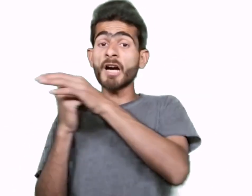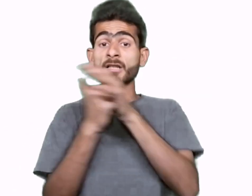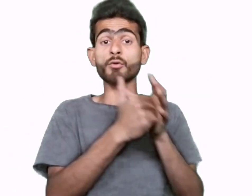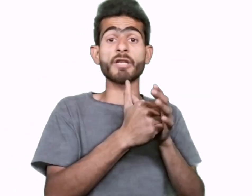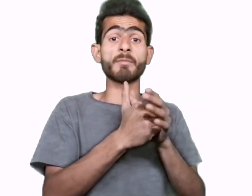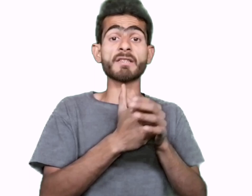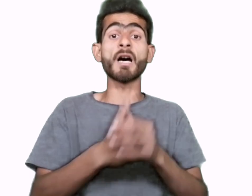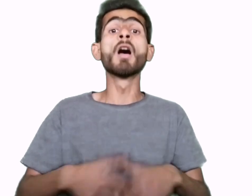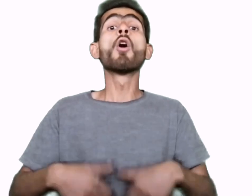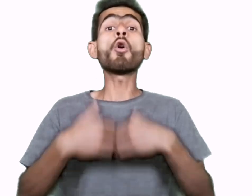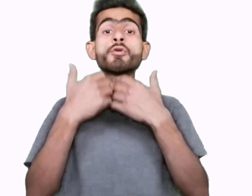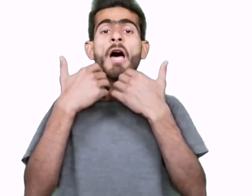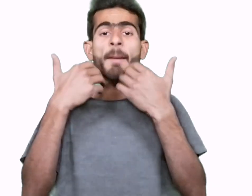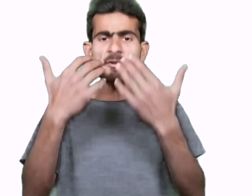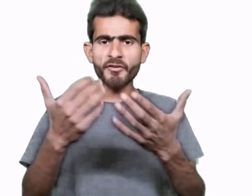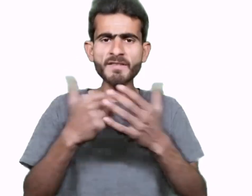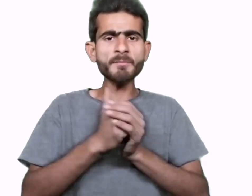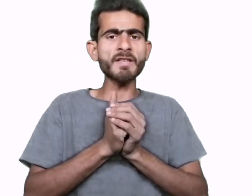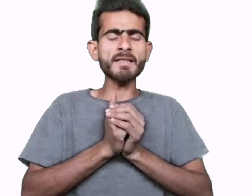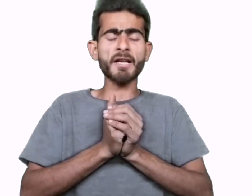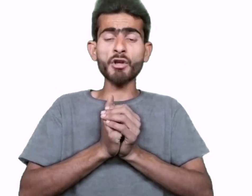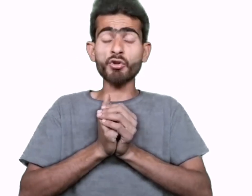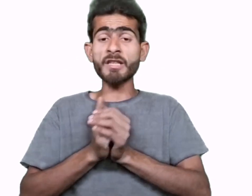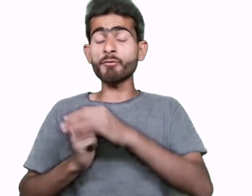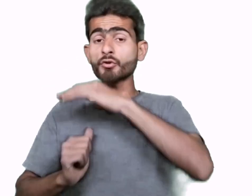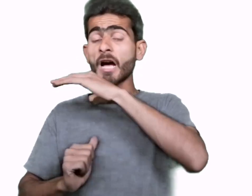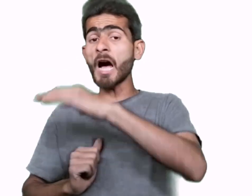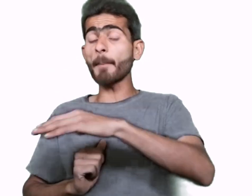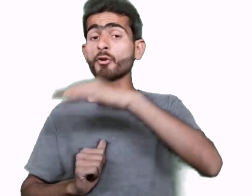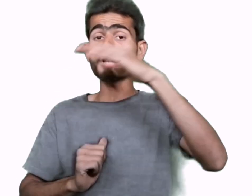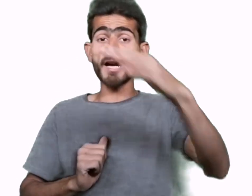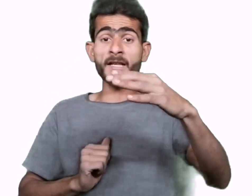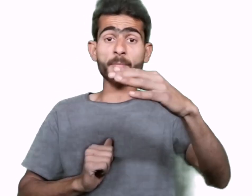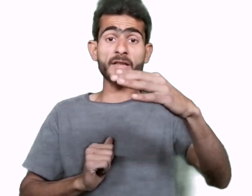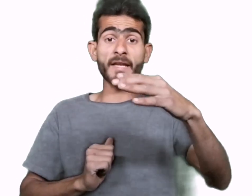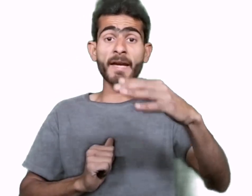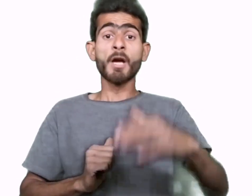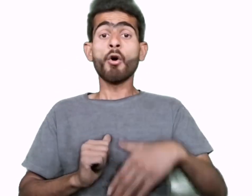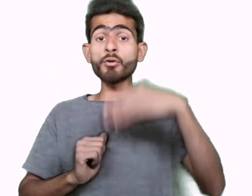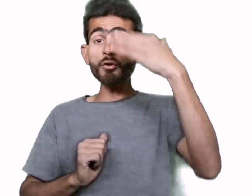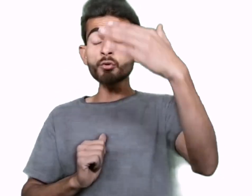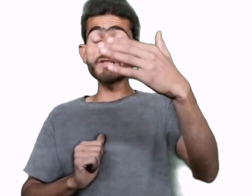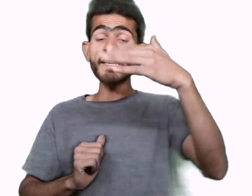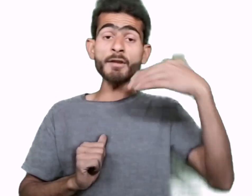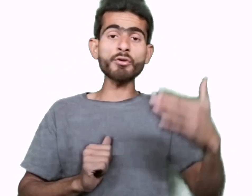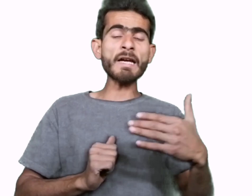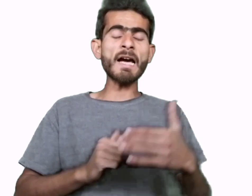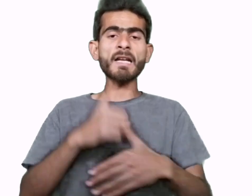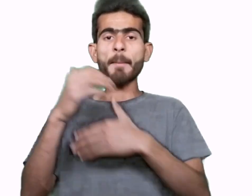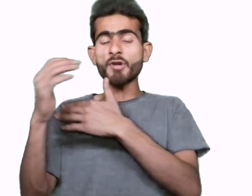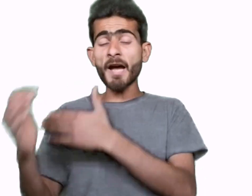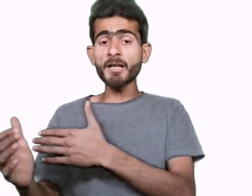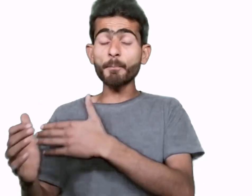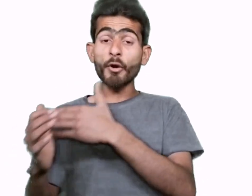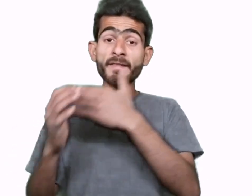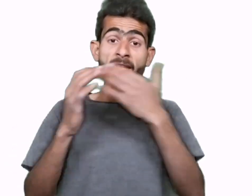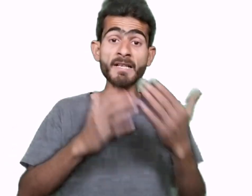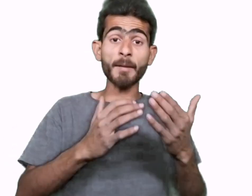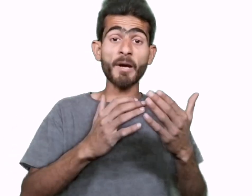ٹارگٹ کوئی نہیں ملتا اور جو آپ نے فری سمز سیل کرنی ہوتی ہے وہ اس کا آپ کو ٹارگٹ ملتا ہے اور دوستو یہ نہیں ہوتا کہ اگر آپ ٹارگٹ پورا نہیں کر